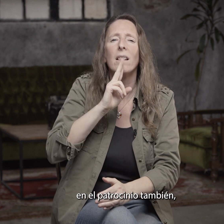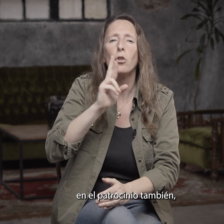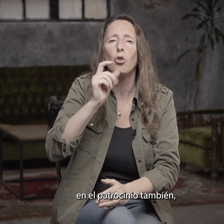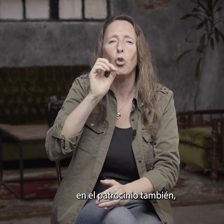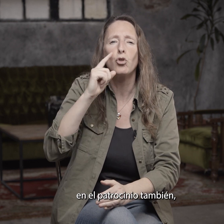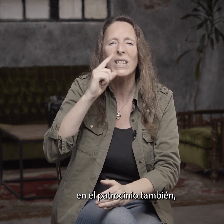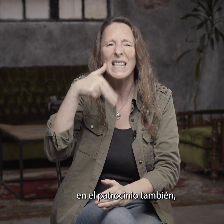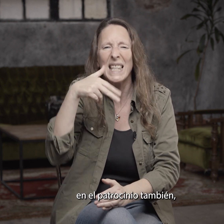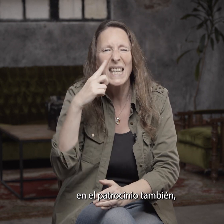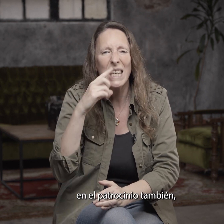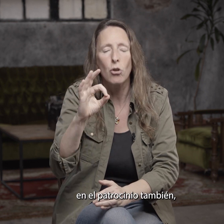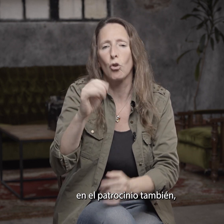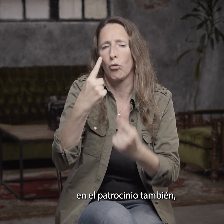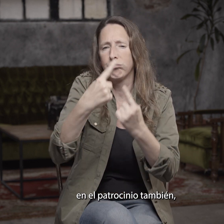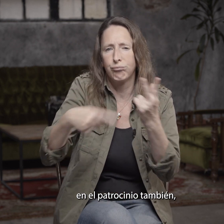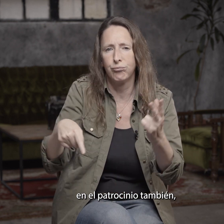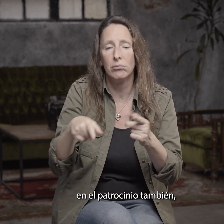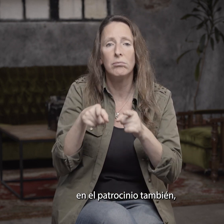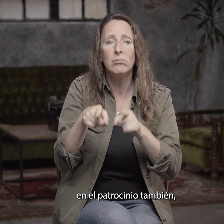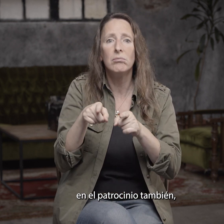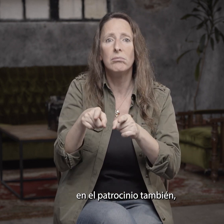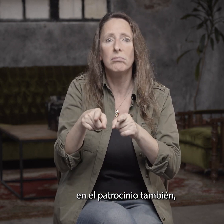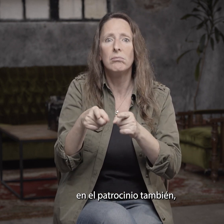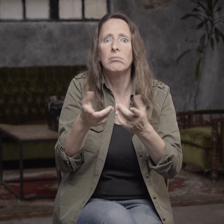en el patrocinio también.